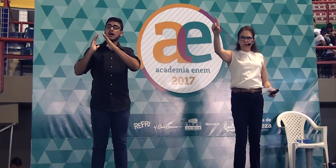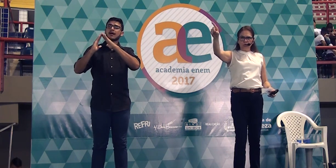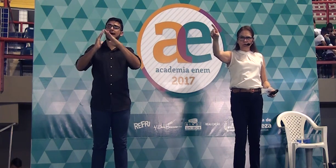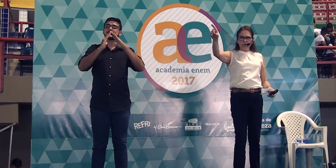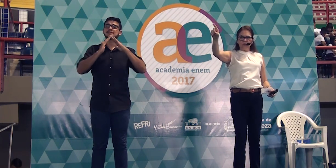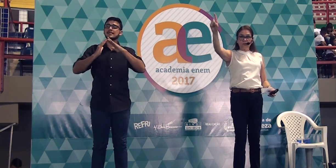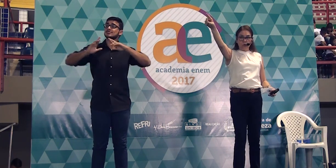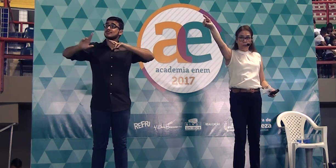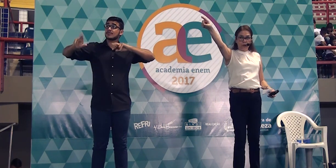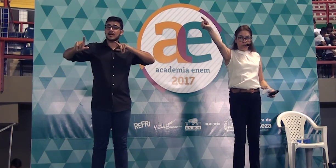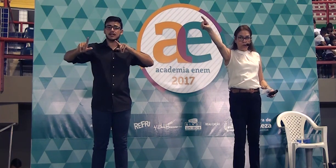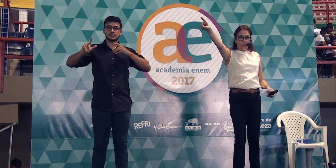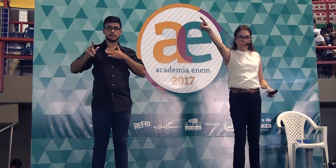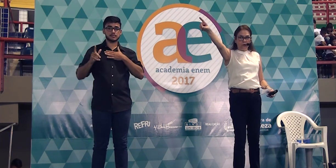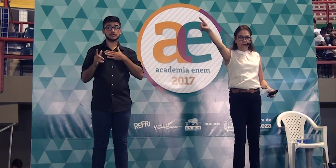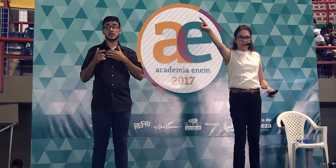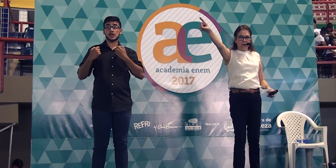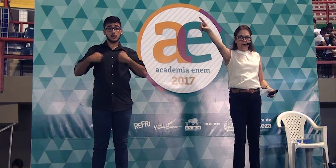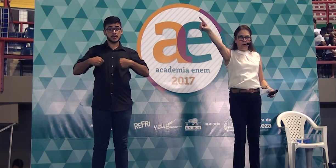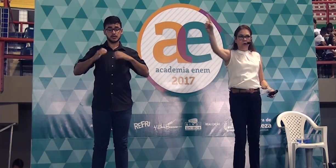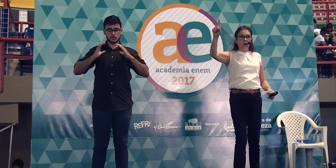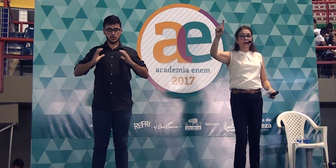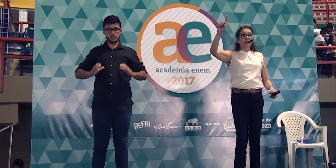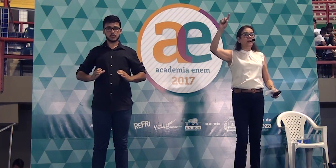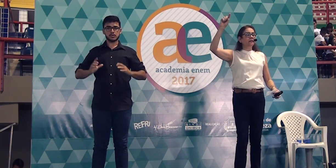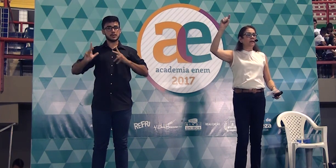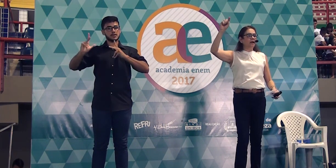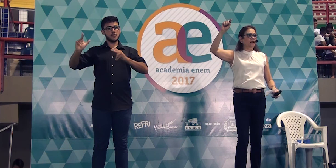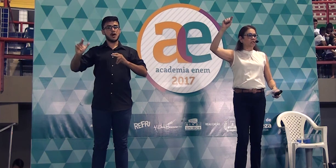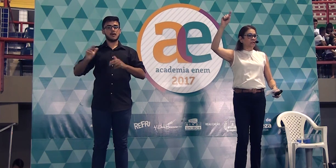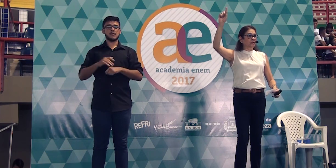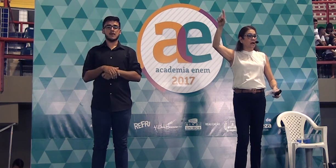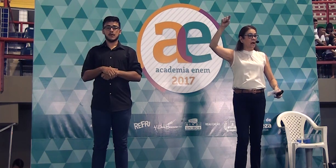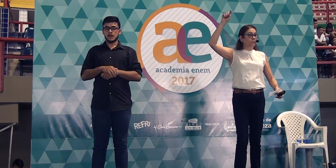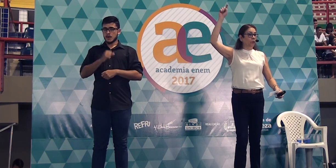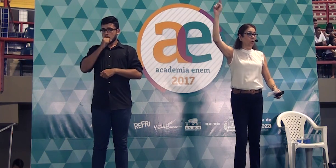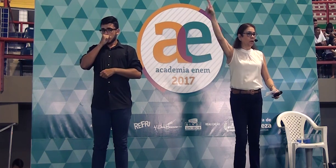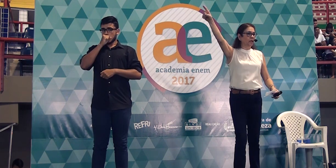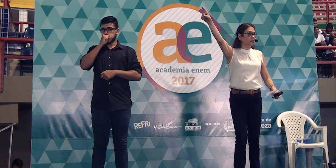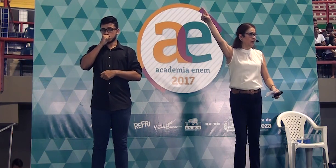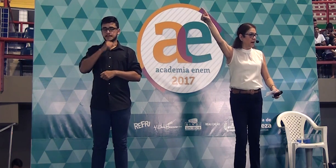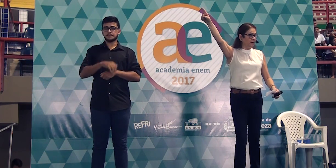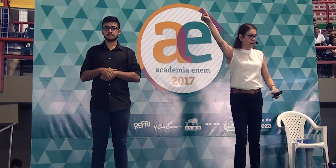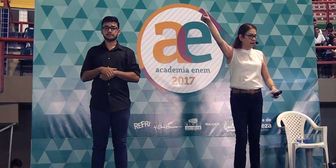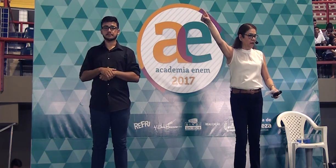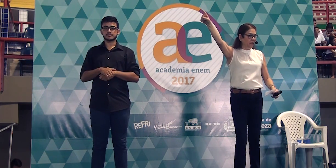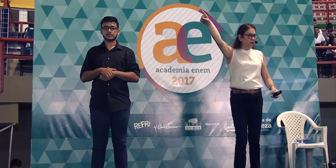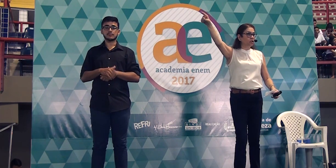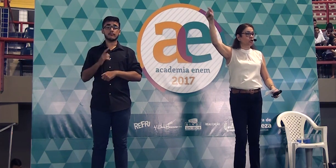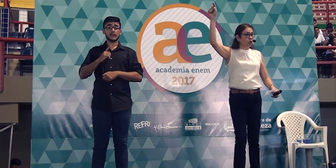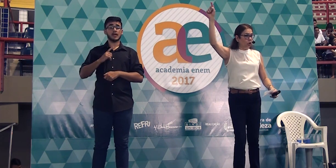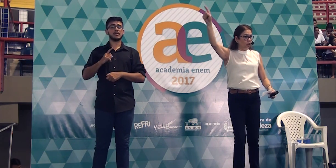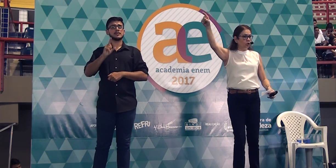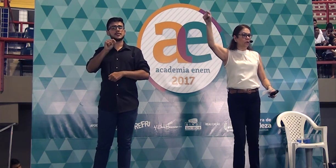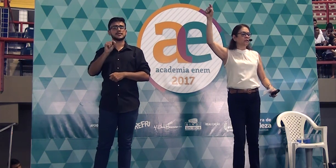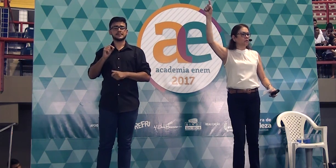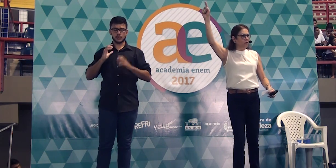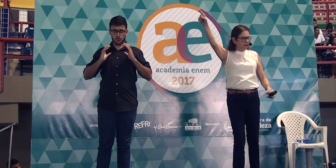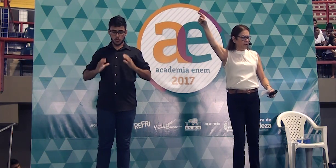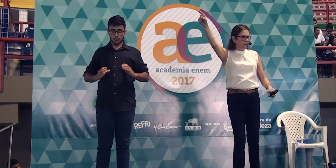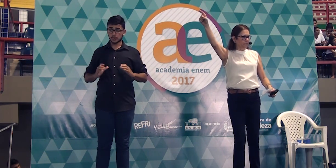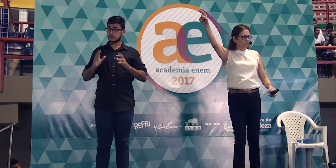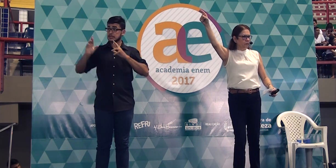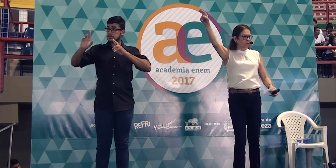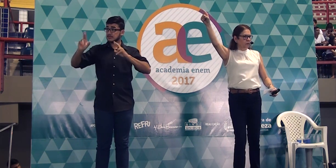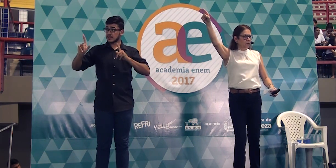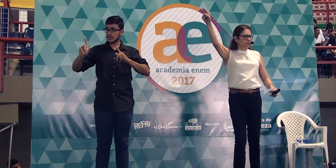lugar dos outros, se comporte como o povo de lá. Ó, em terra de sapo, em terra alheia, de cócoras